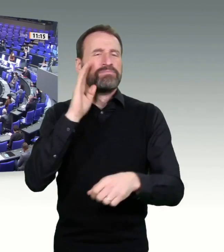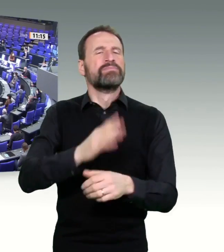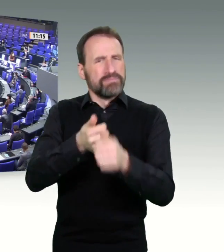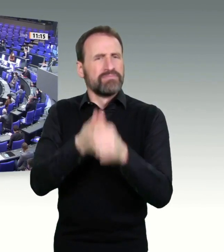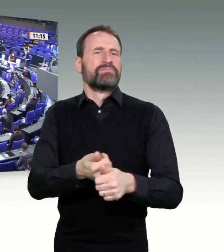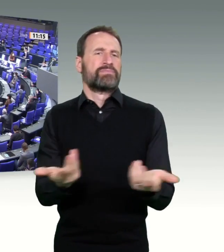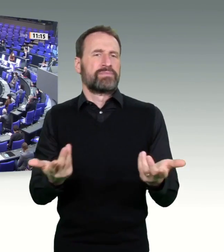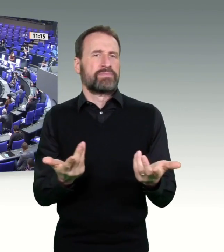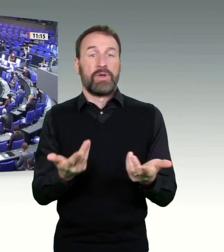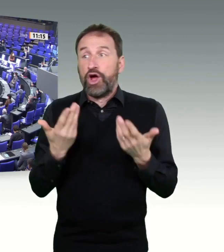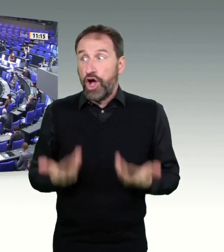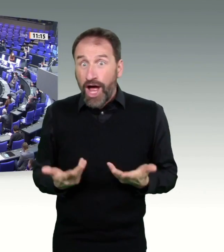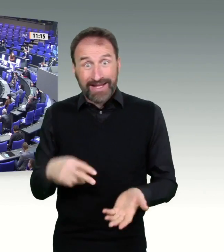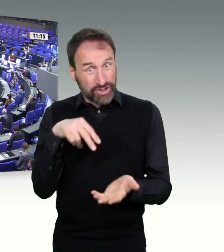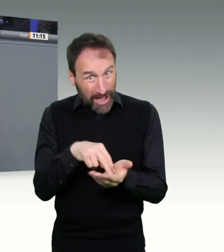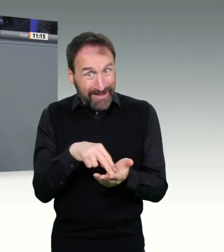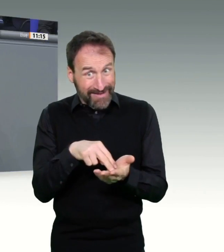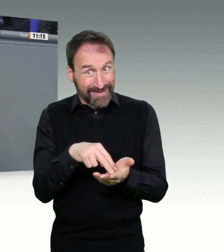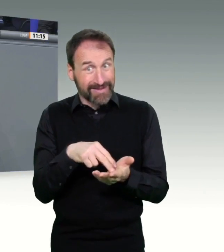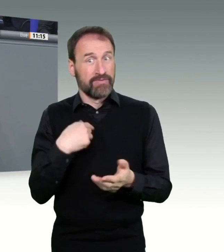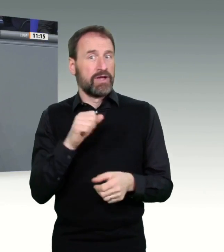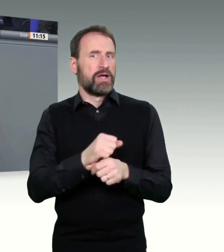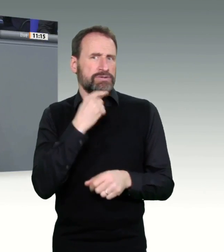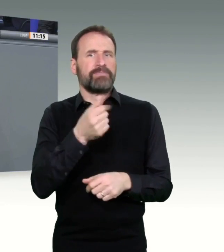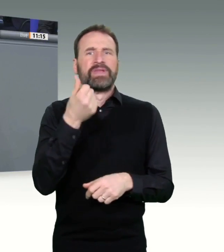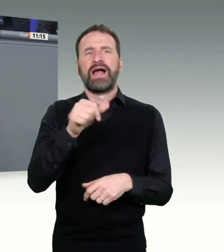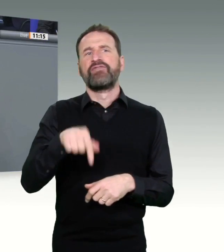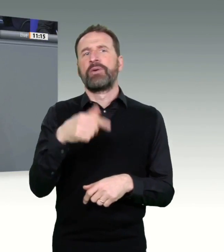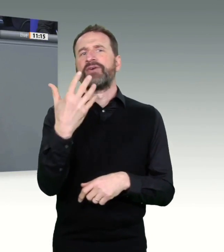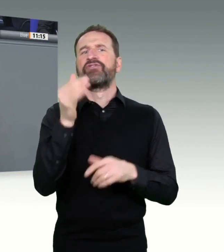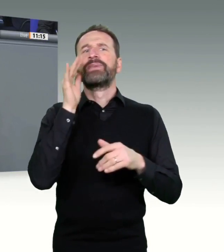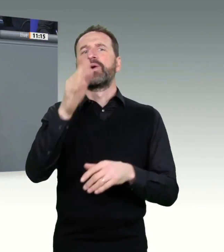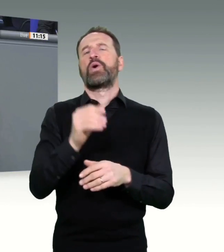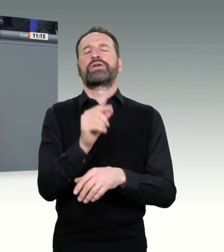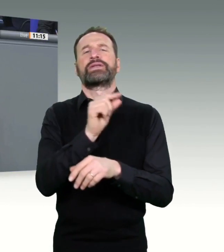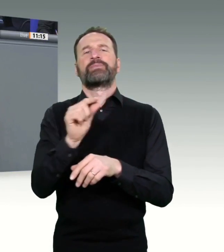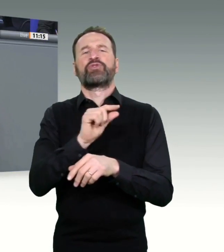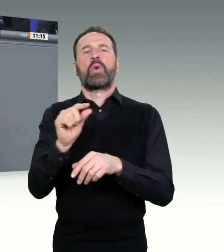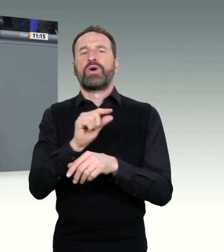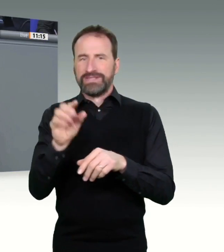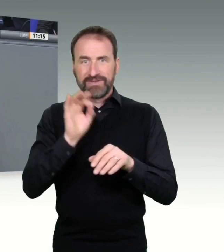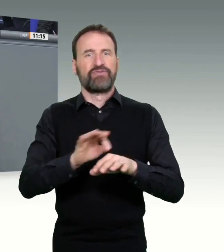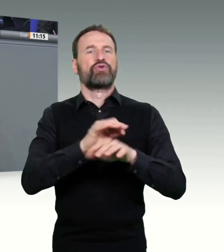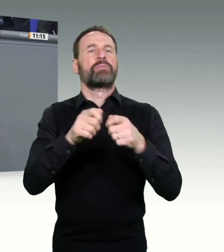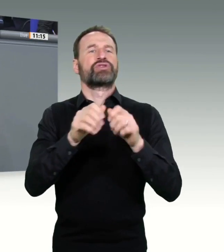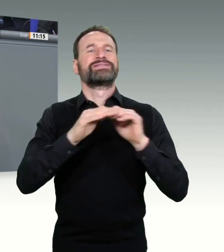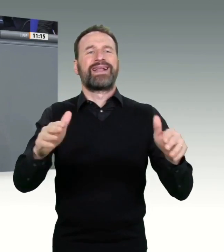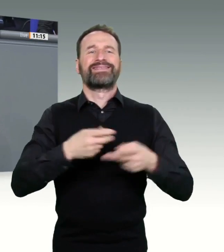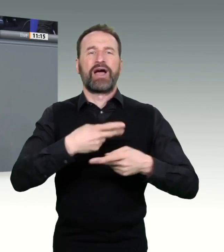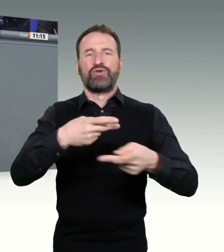Eines ist für mich auch klar. Das von der FDP vorgeschlagene Impfportal wird dieses Dilemma nur bürokratisch verwalten, aber nicht lösen. Denn